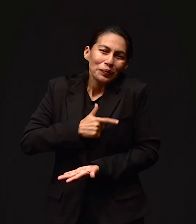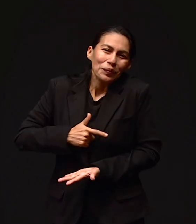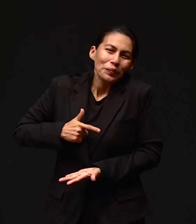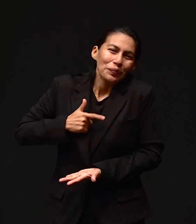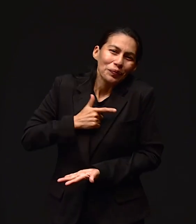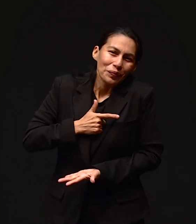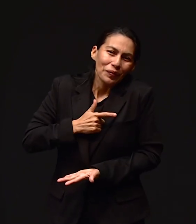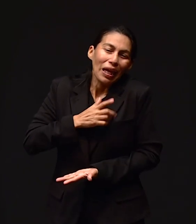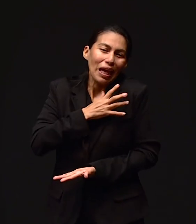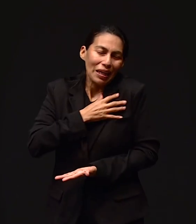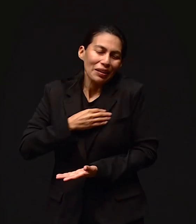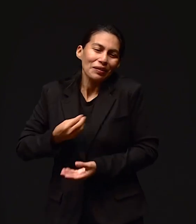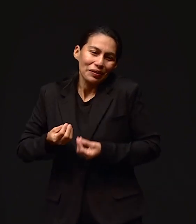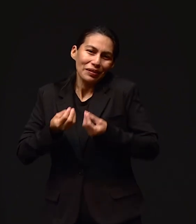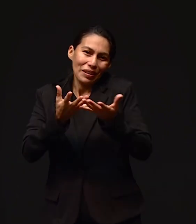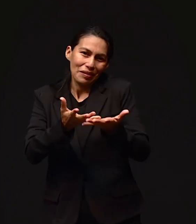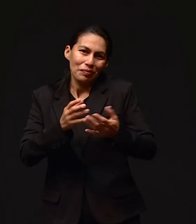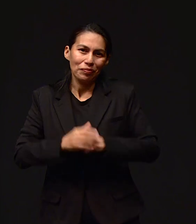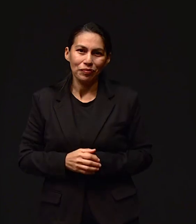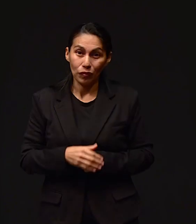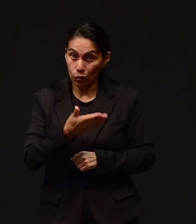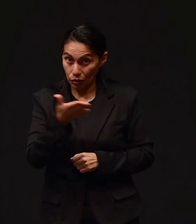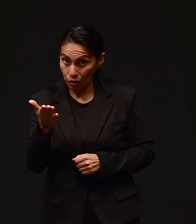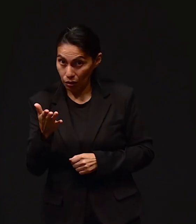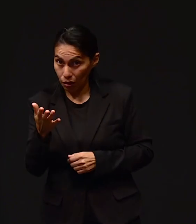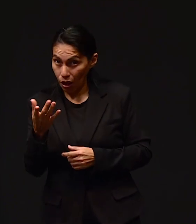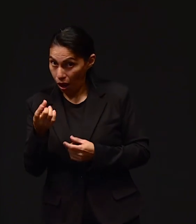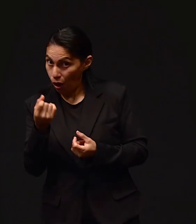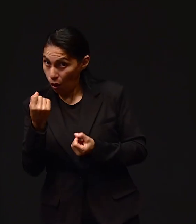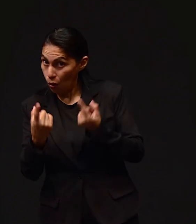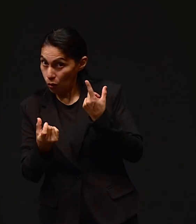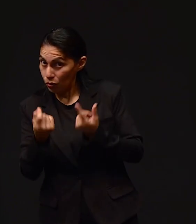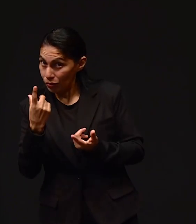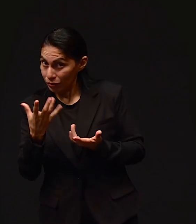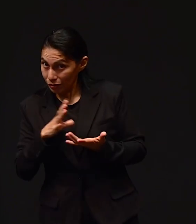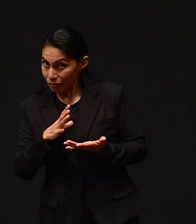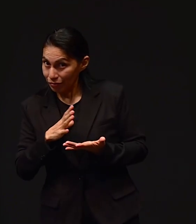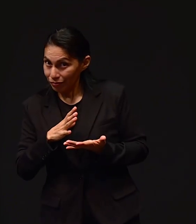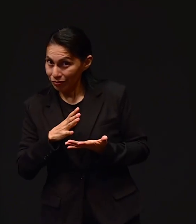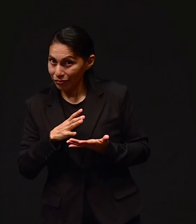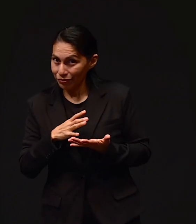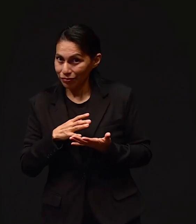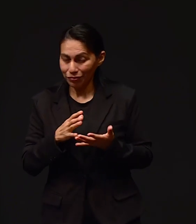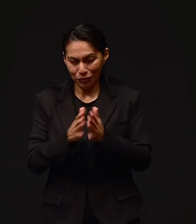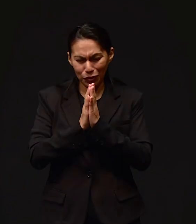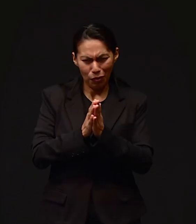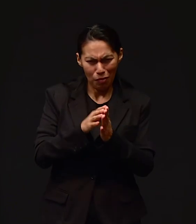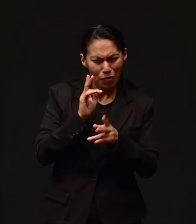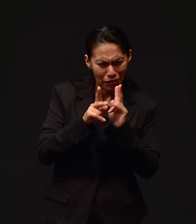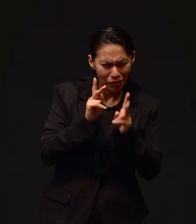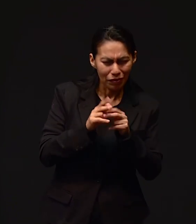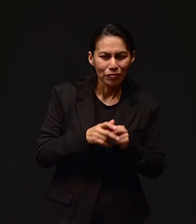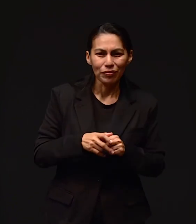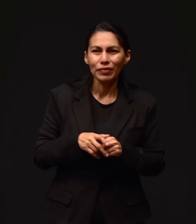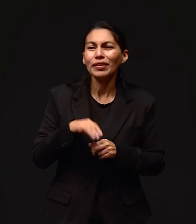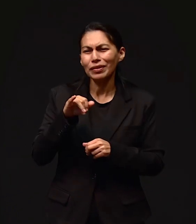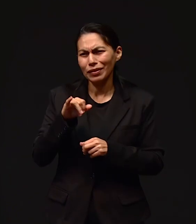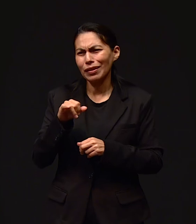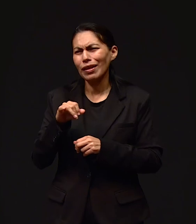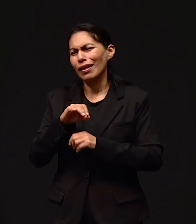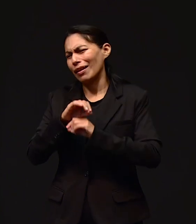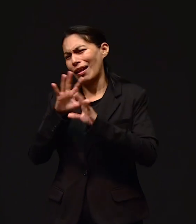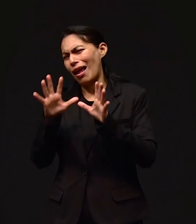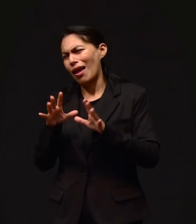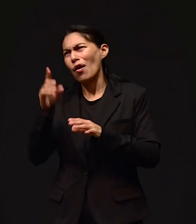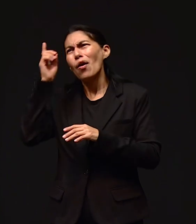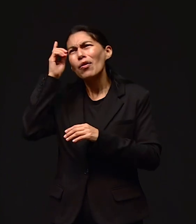gustos a veces a sus hijos. ¿usted ha recibido algunos? Yo siempre he descubierto que el Señor cuando